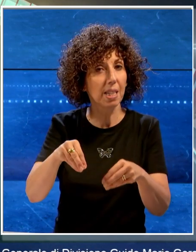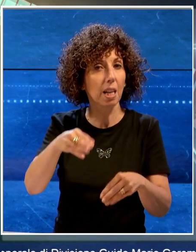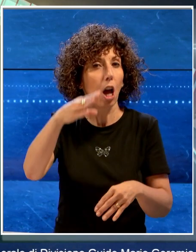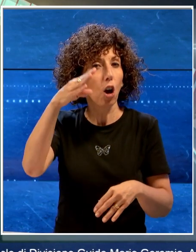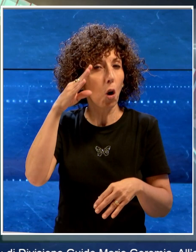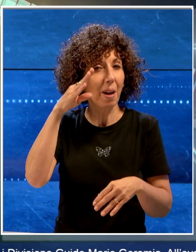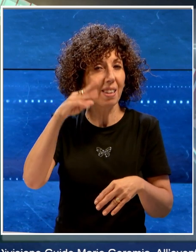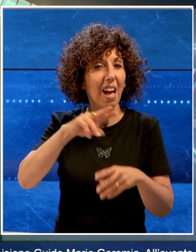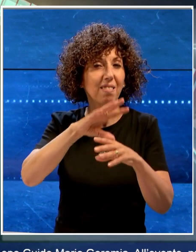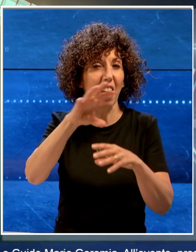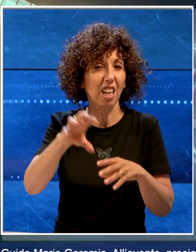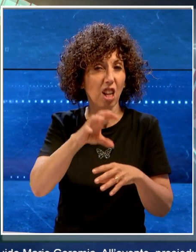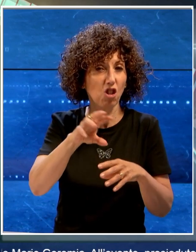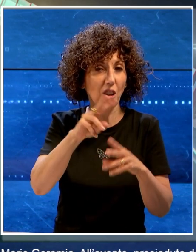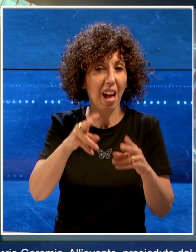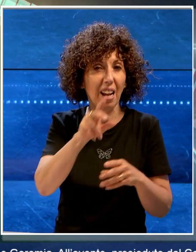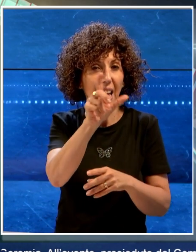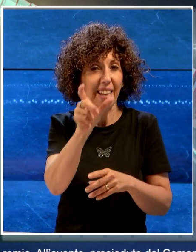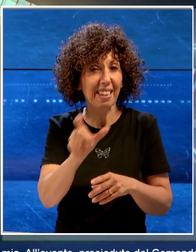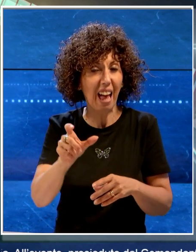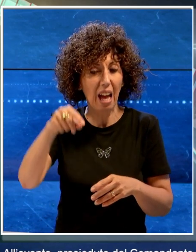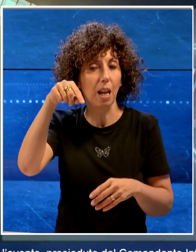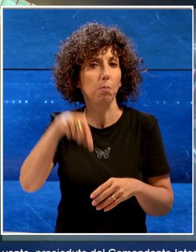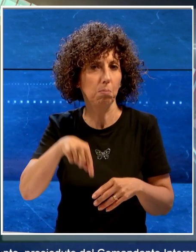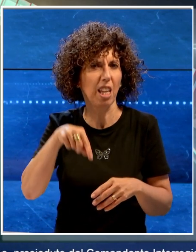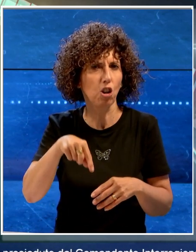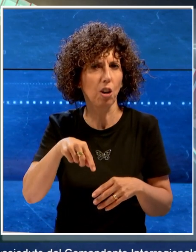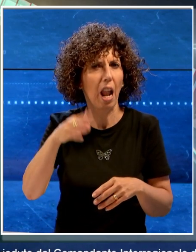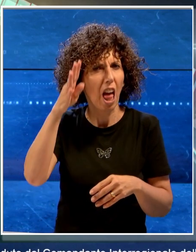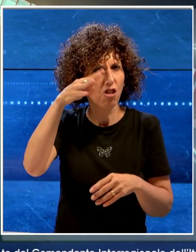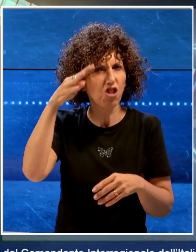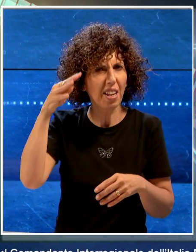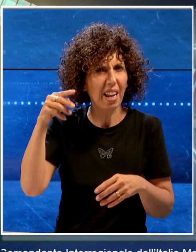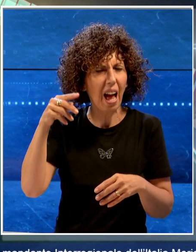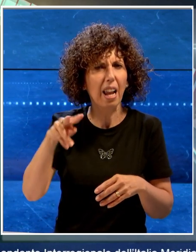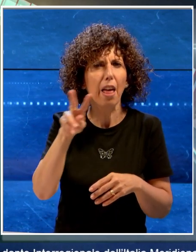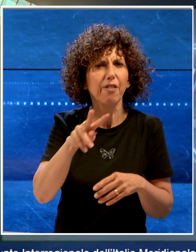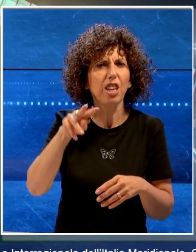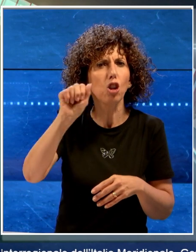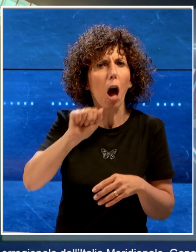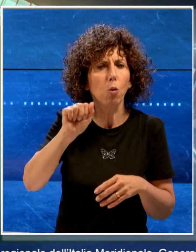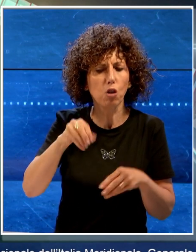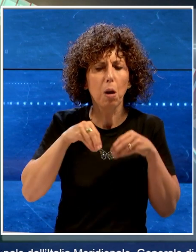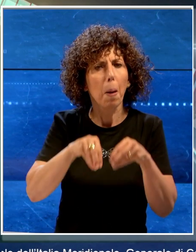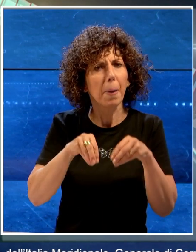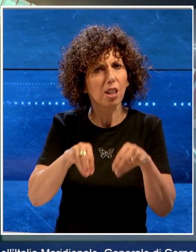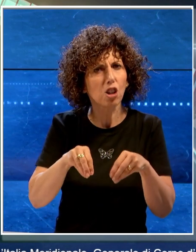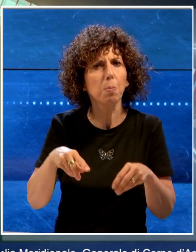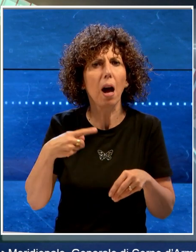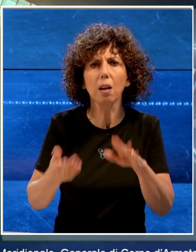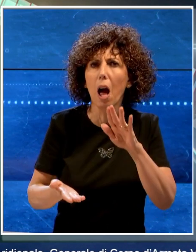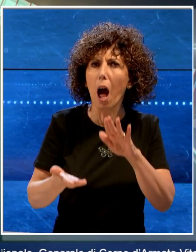interregionale dell'Italia meridionale, generale Vito Augelli, hanno preso parte anche